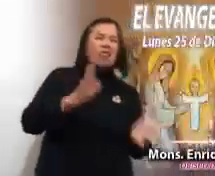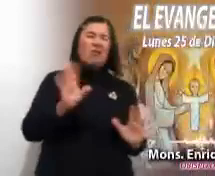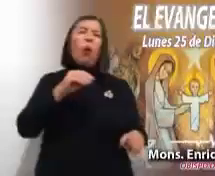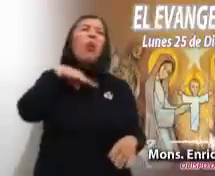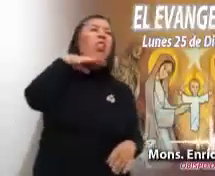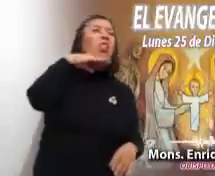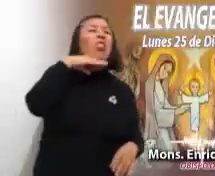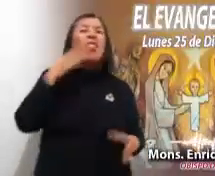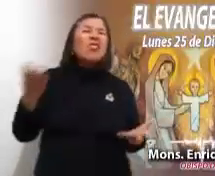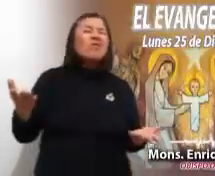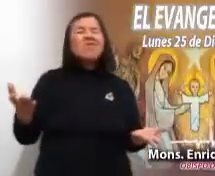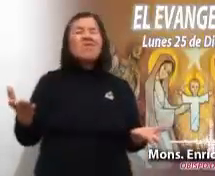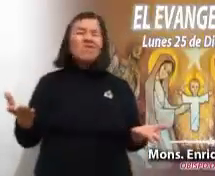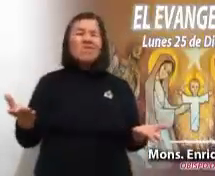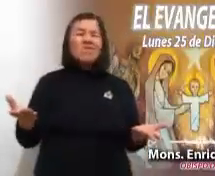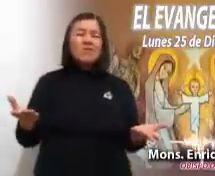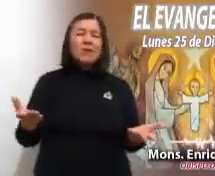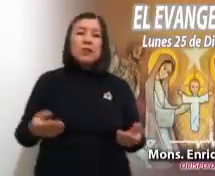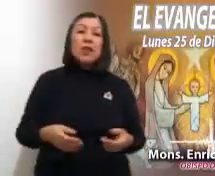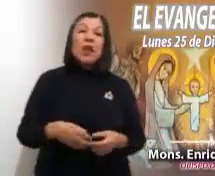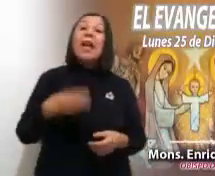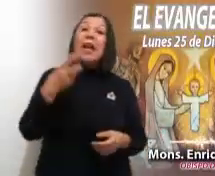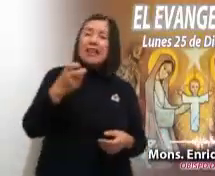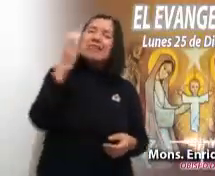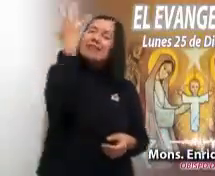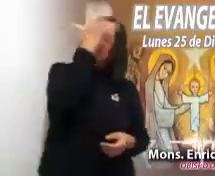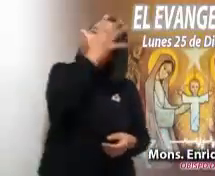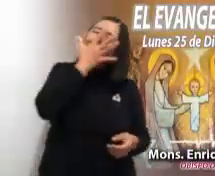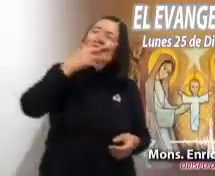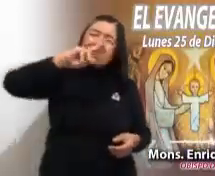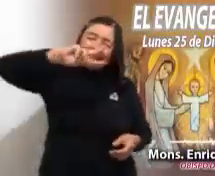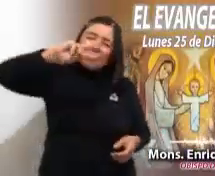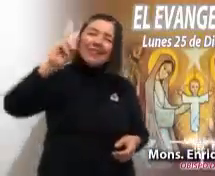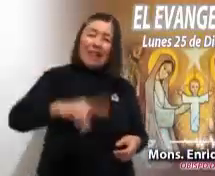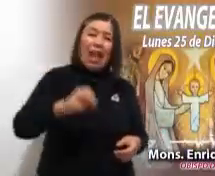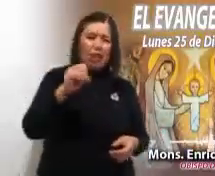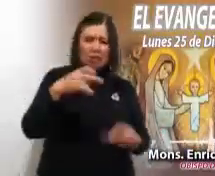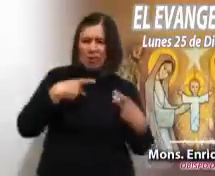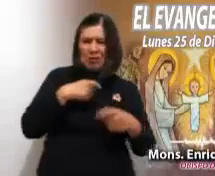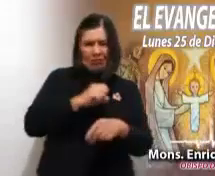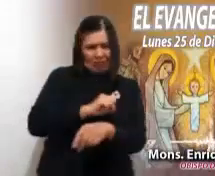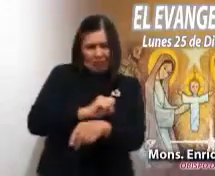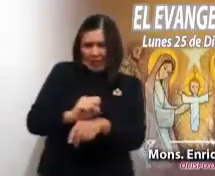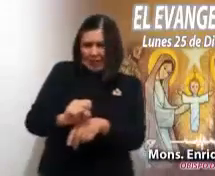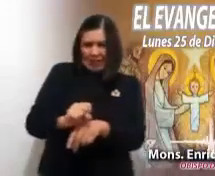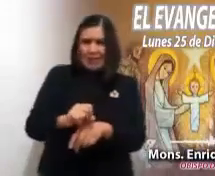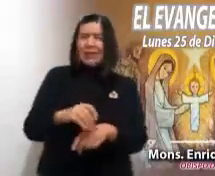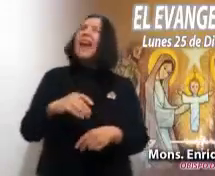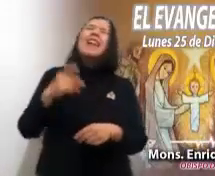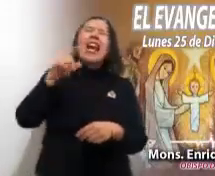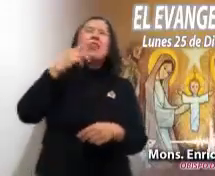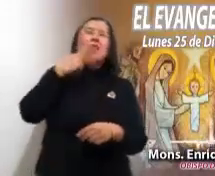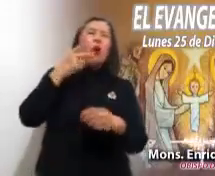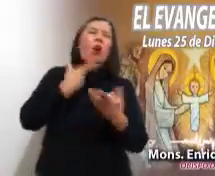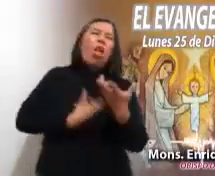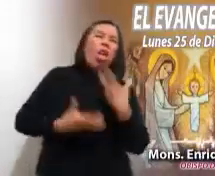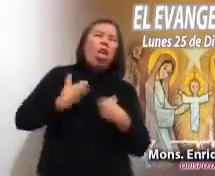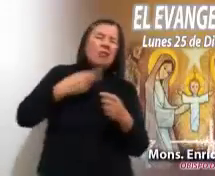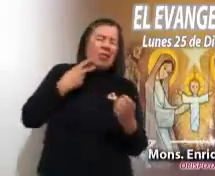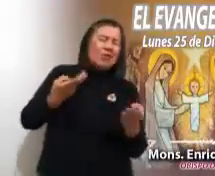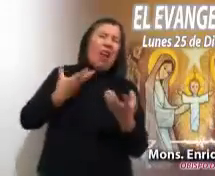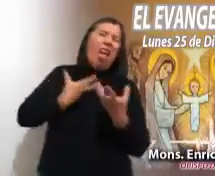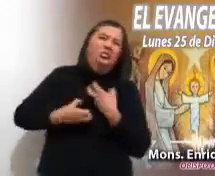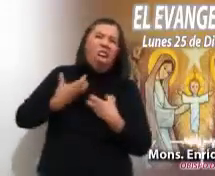o de la indiferencia estéril. Es hermoso ver cómo los más sencillos, dejando a un lado las